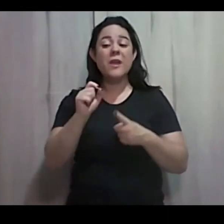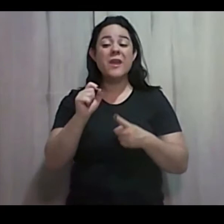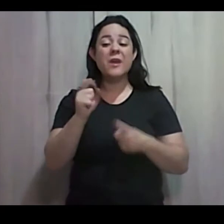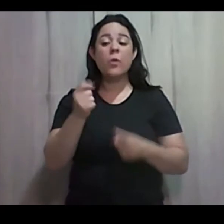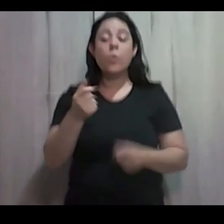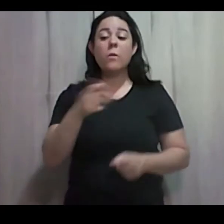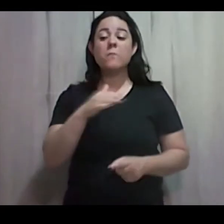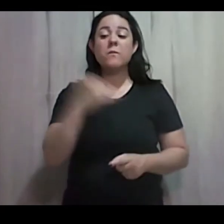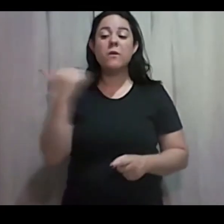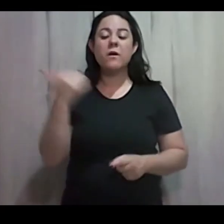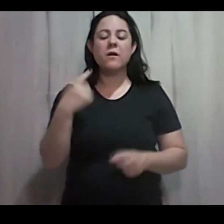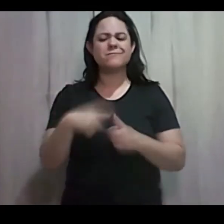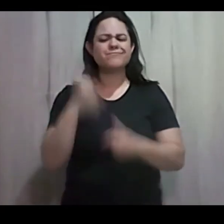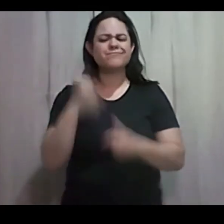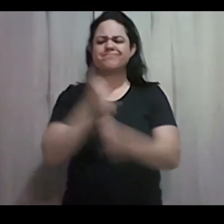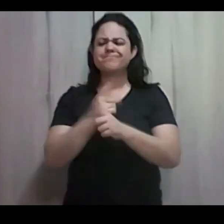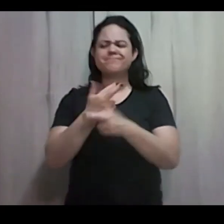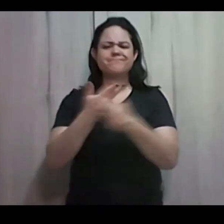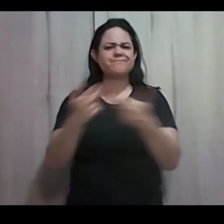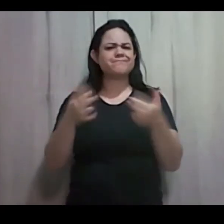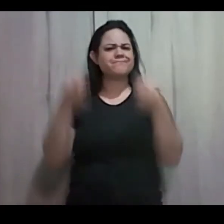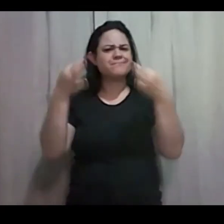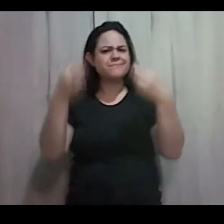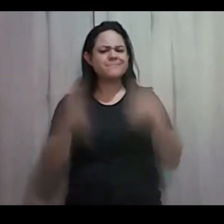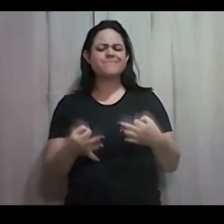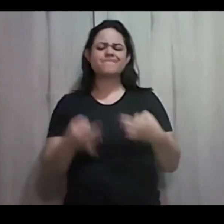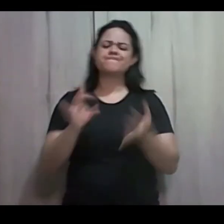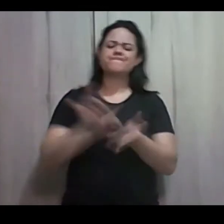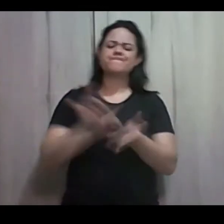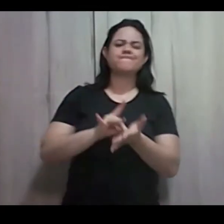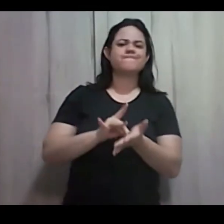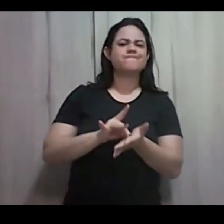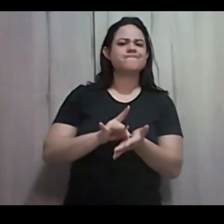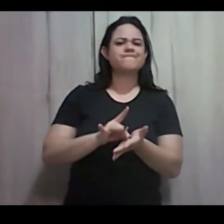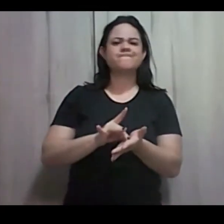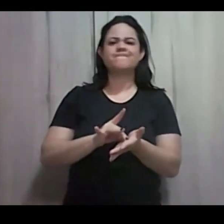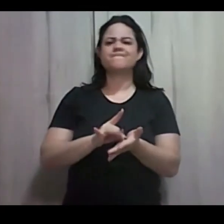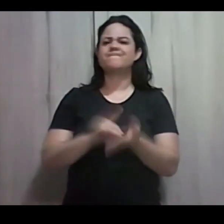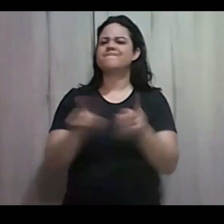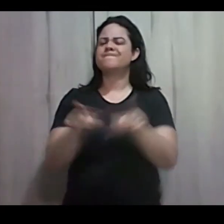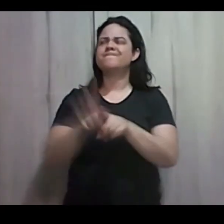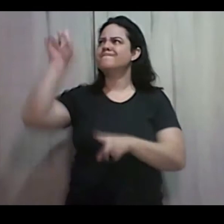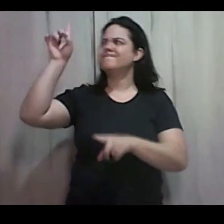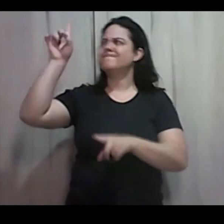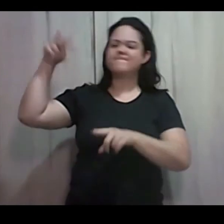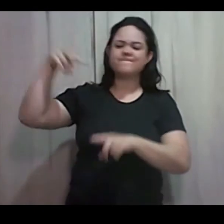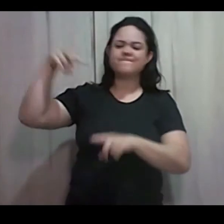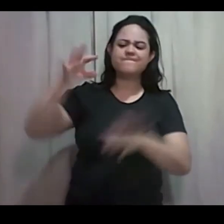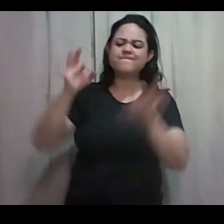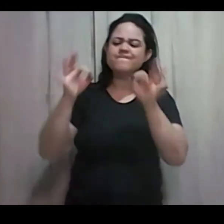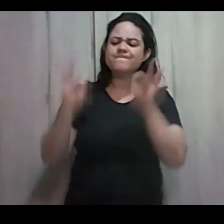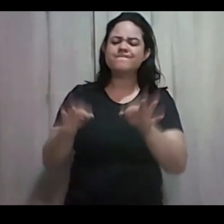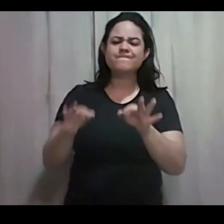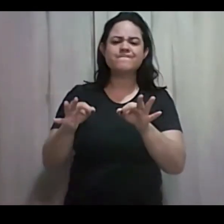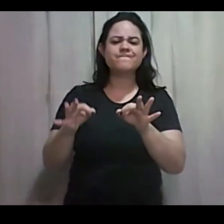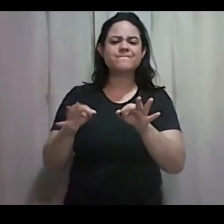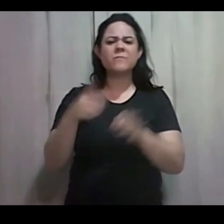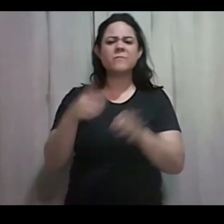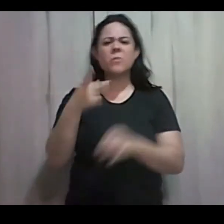Perfeitas aos meus olhos Perfeitas aos olhos do meu Deus Não achei as tuas obras Perfeitas aos olhos do meu